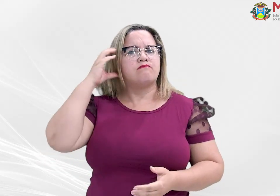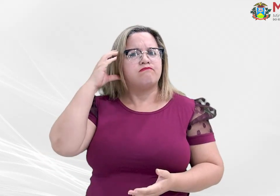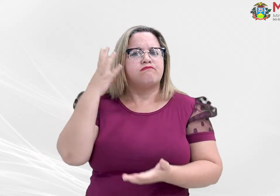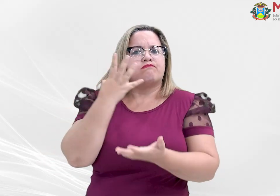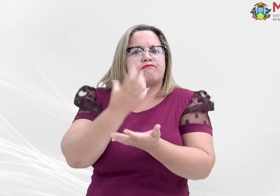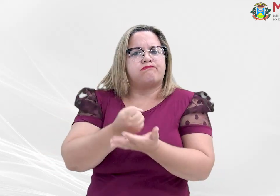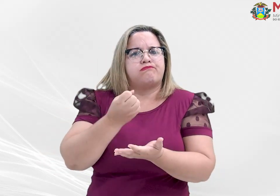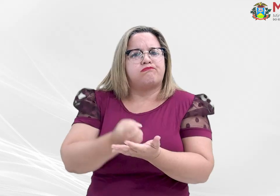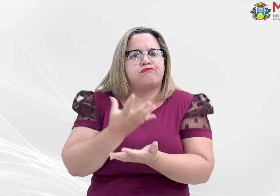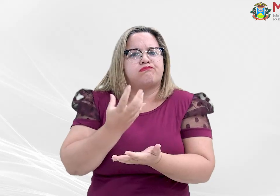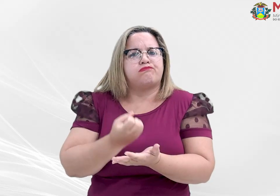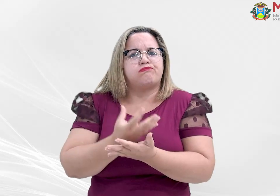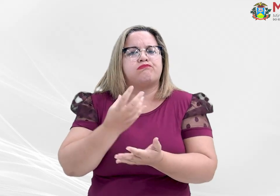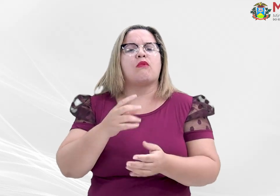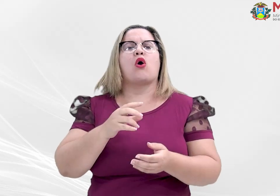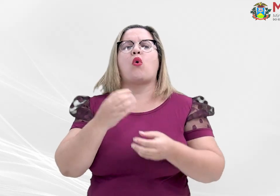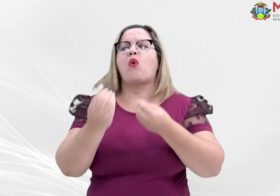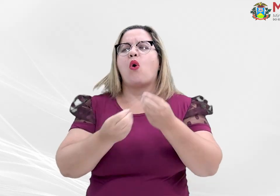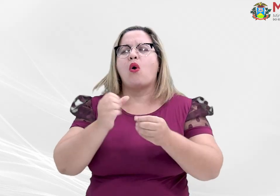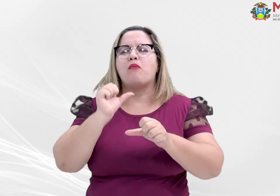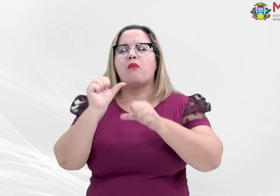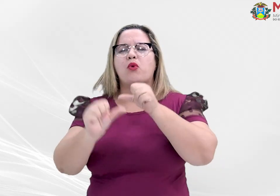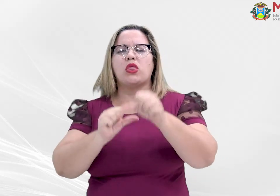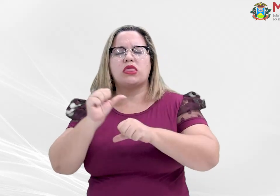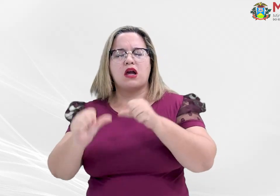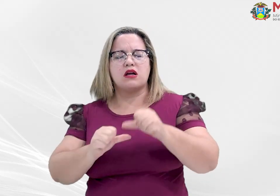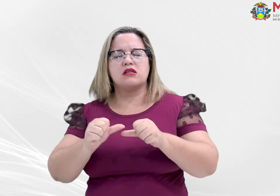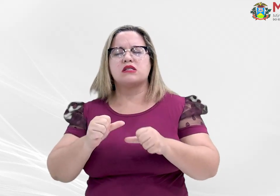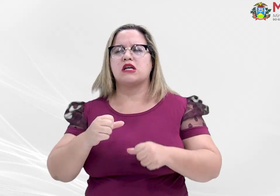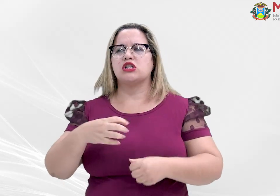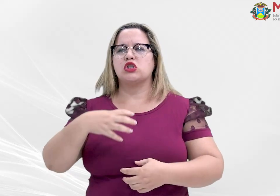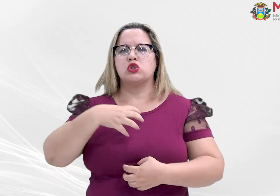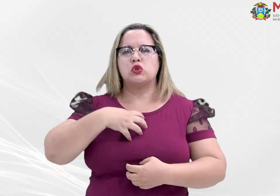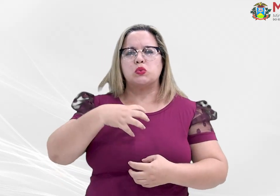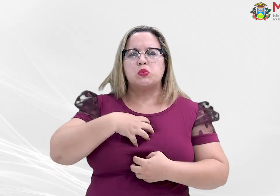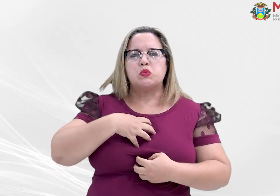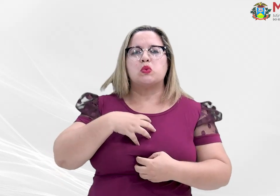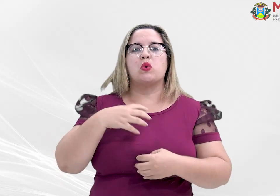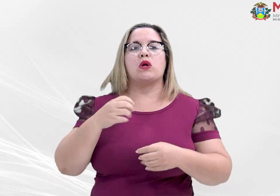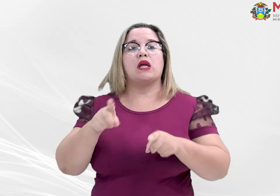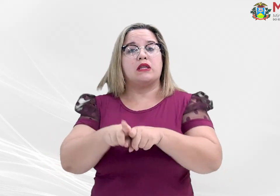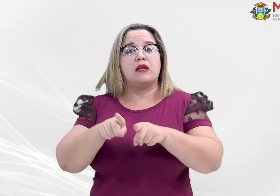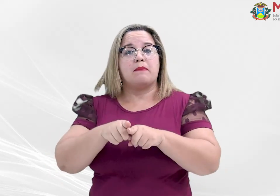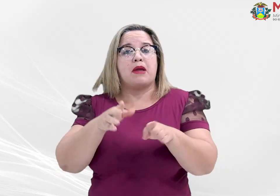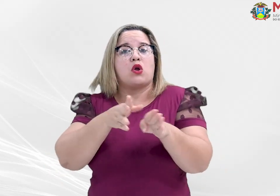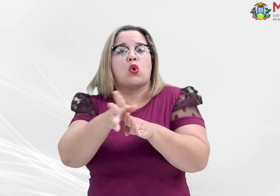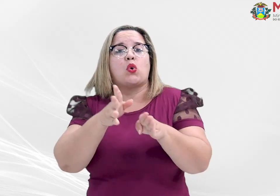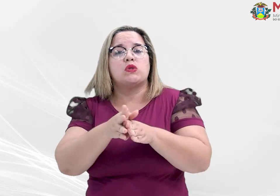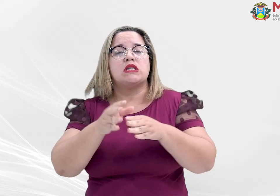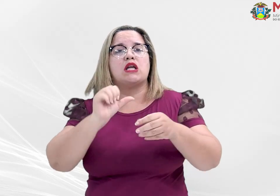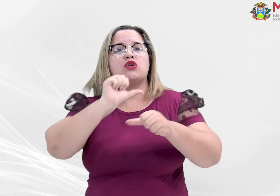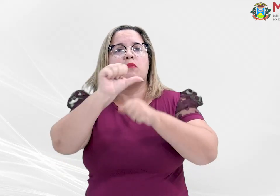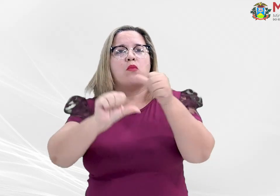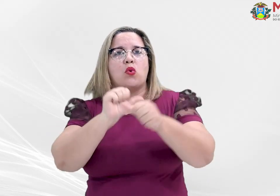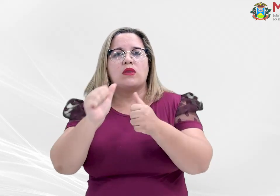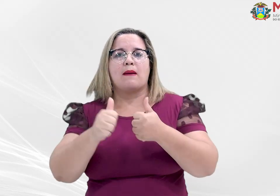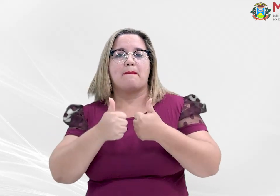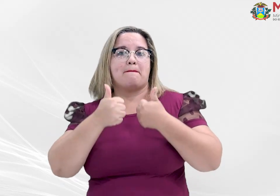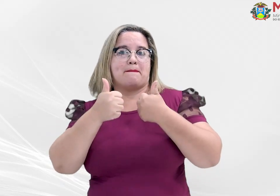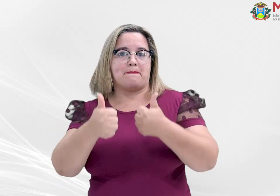sobre as mudanças de atitudes já implementadas e eventuais sugestões de aprimoramento. A racionalização